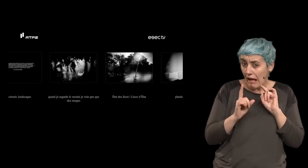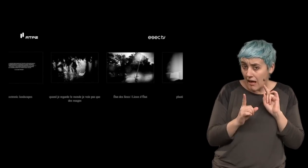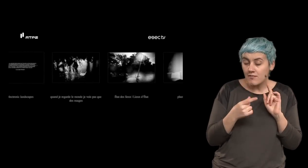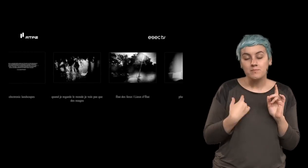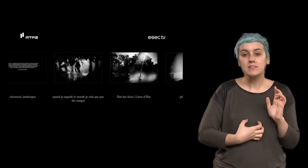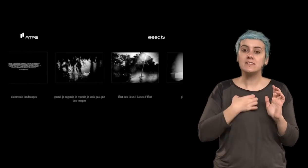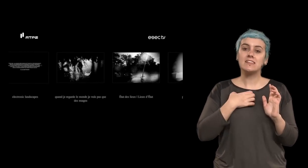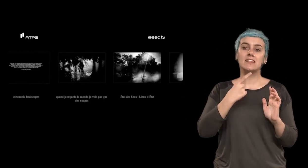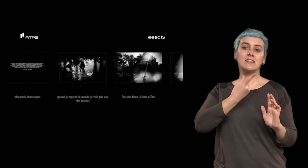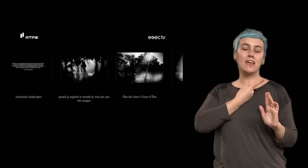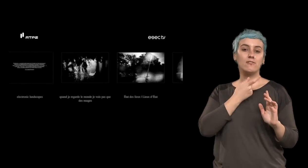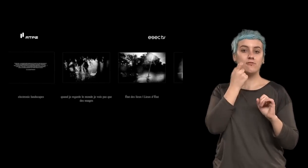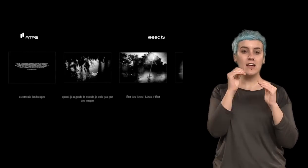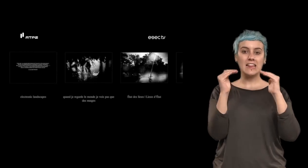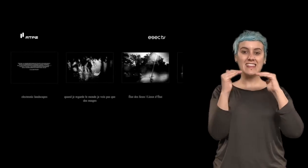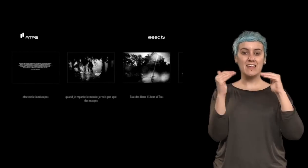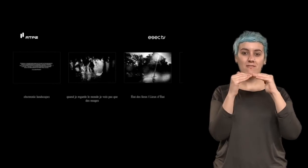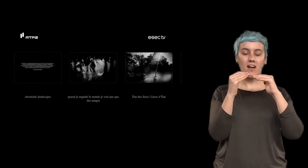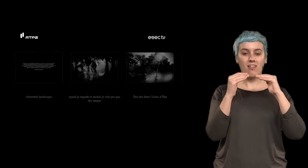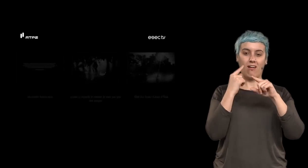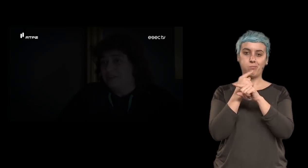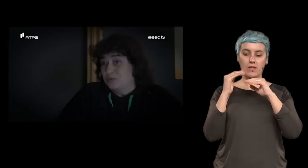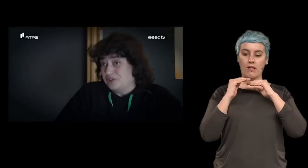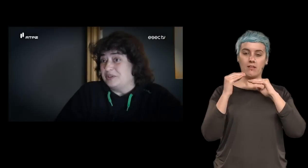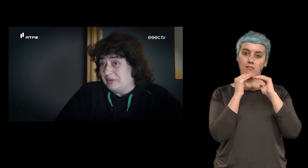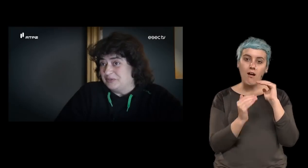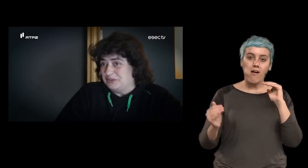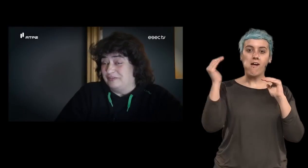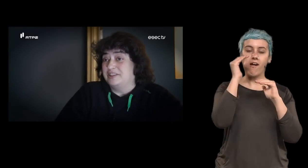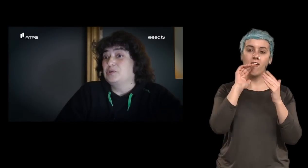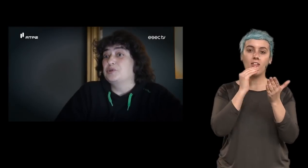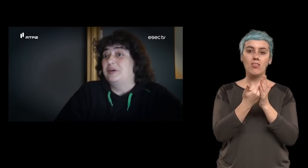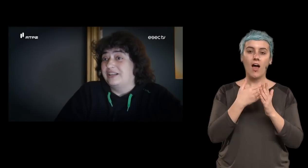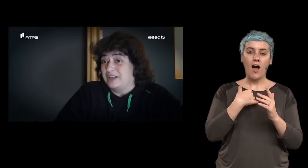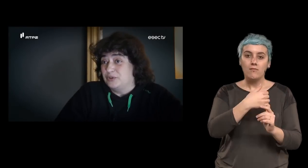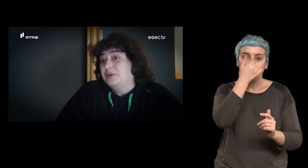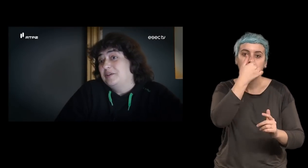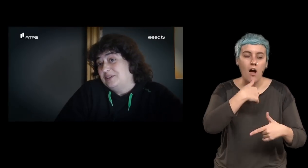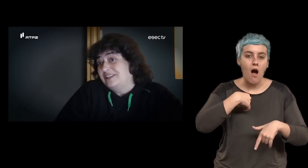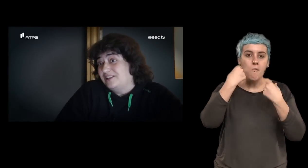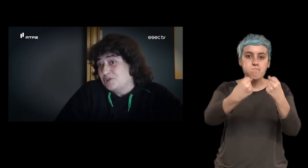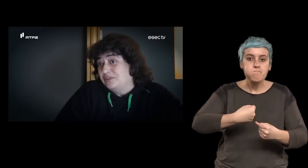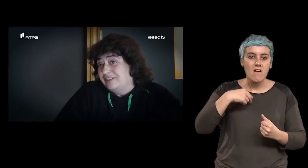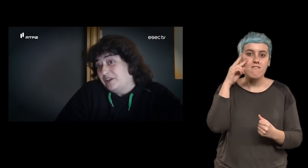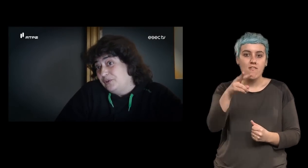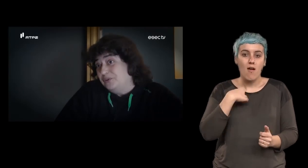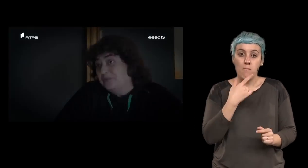levantar um bocadinho o nível do questionamento, fazendo as pessoas barrar com a sua incapacidade de descodificar a olho nu.